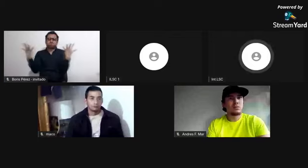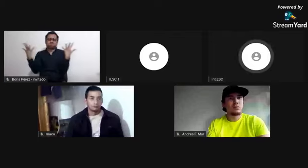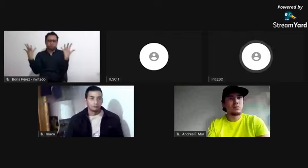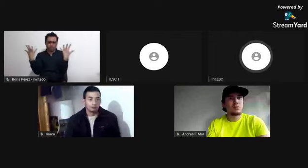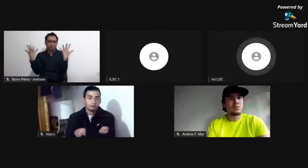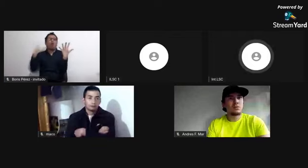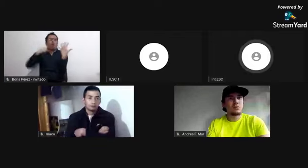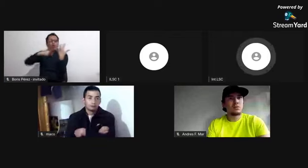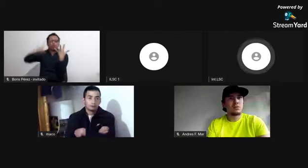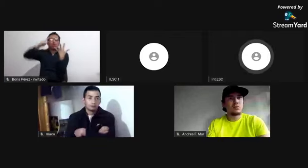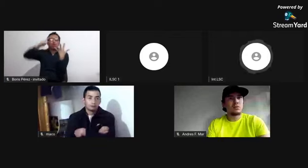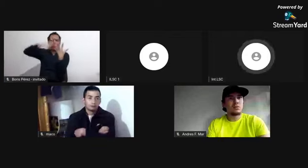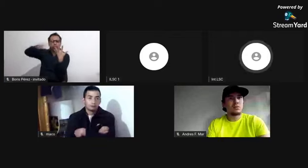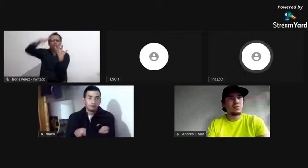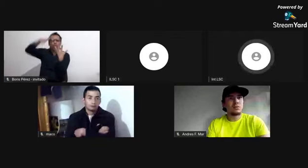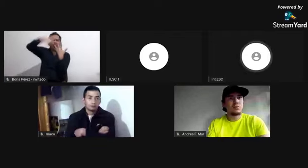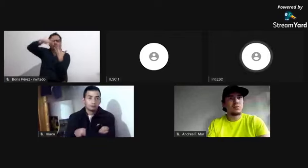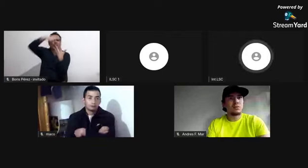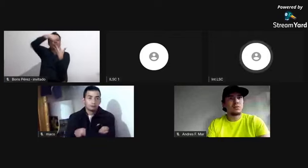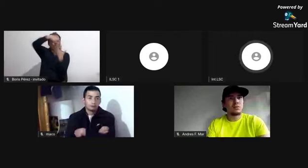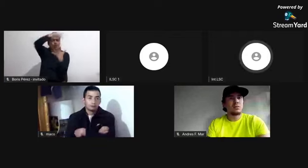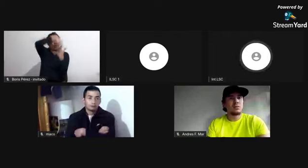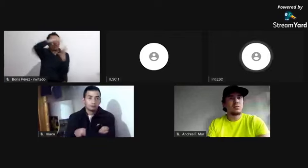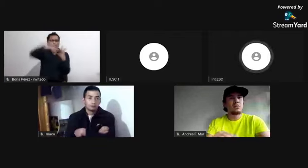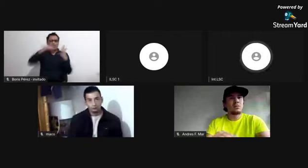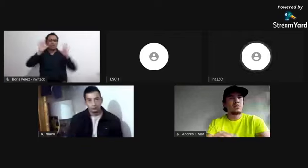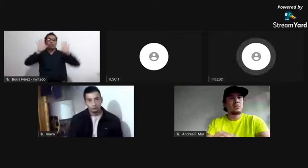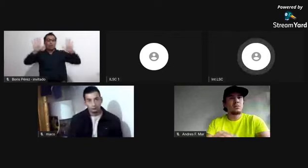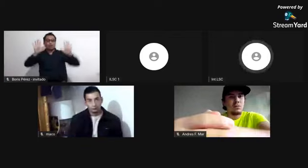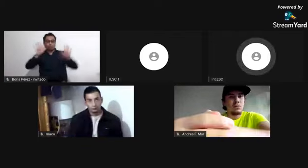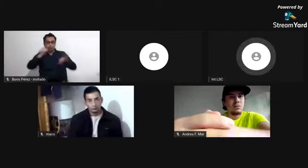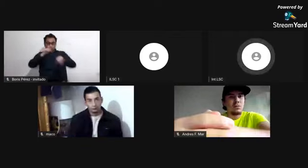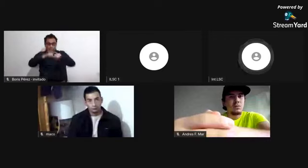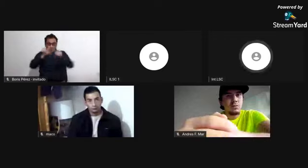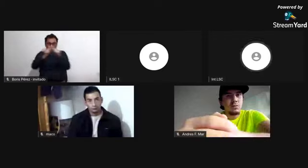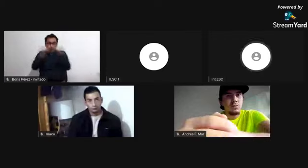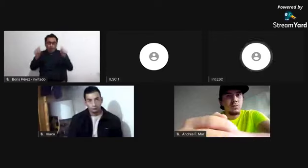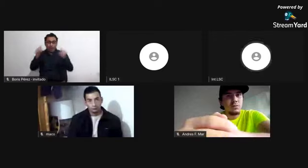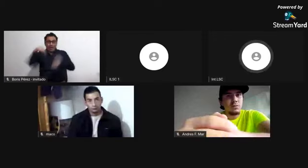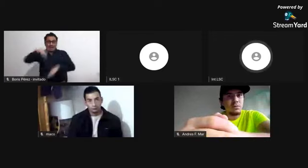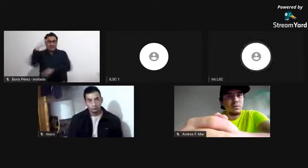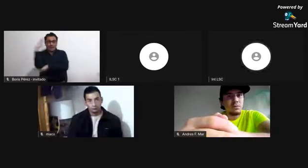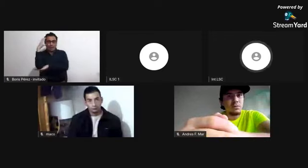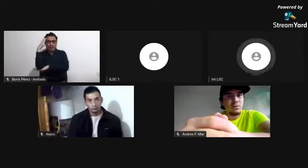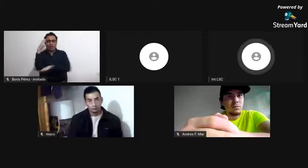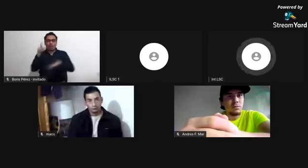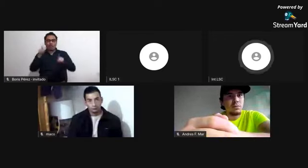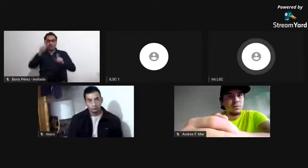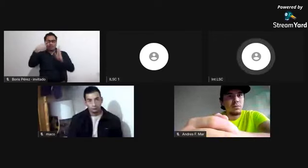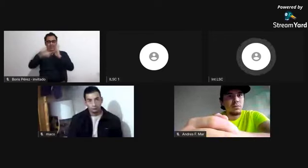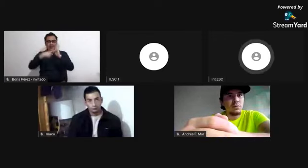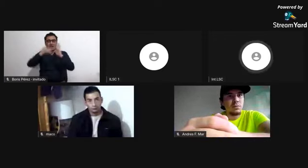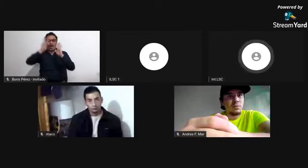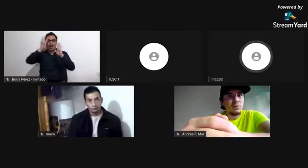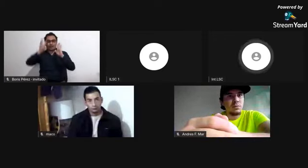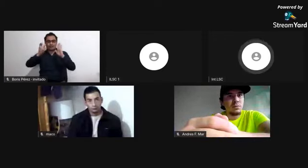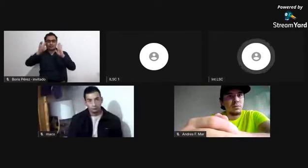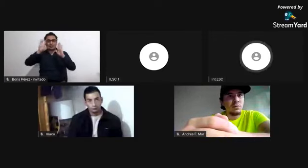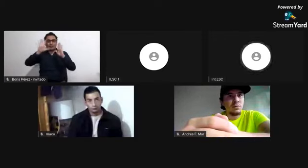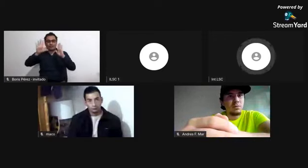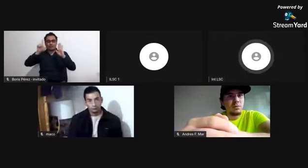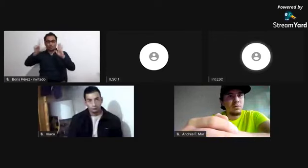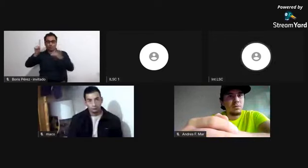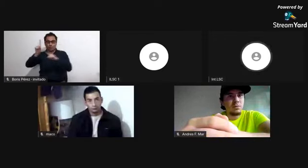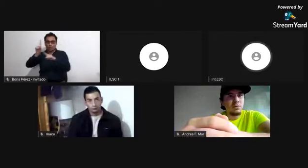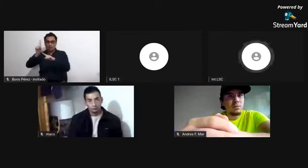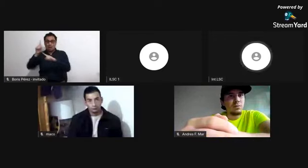respondiendo a esa pregunta no puedo referirme solamente a una persona, fueron varias personas que de manera contemporánea